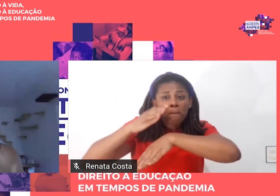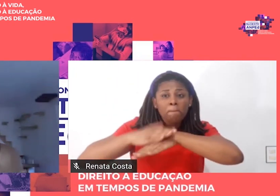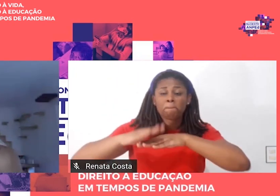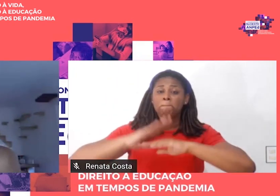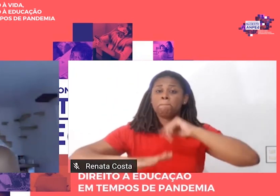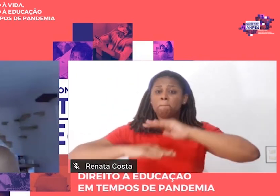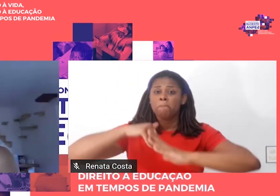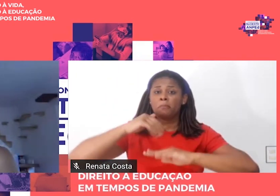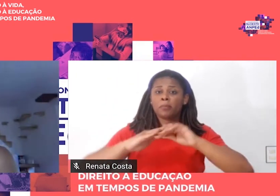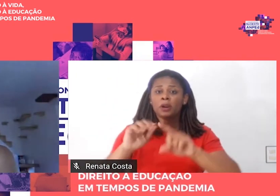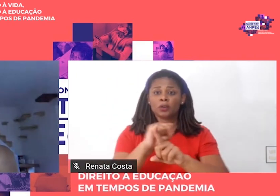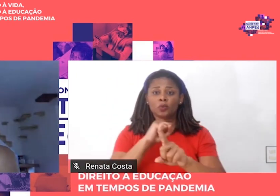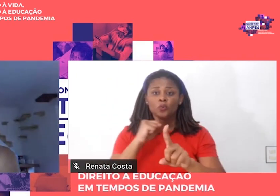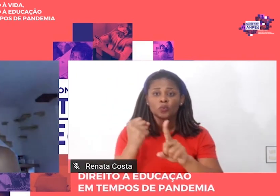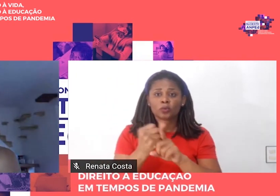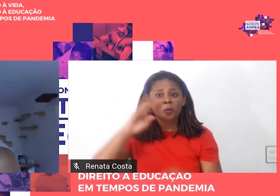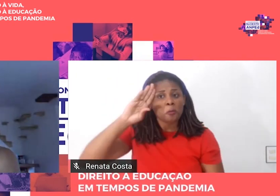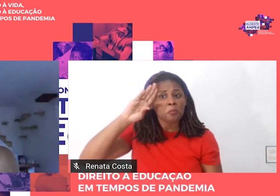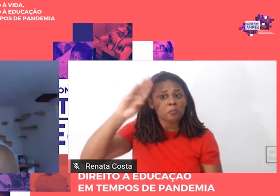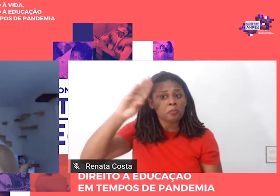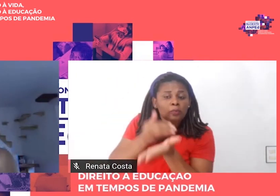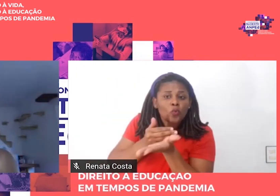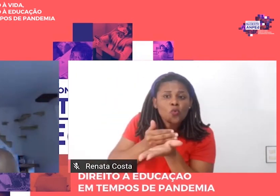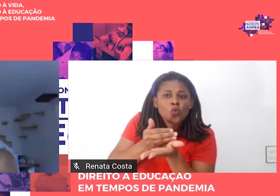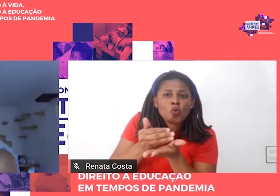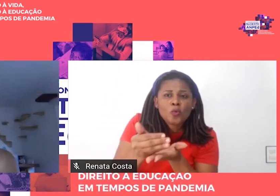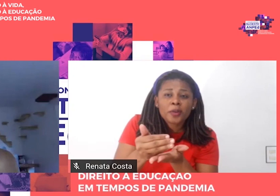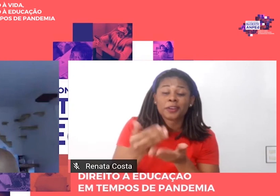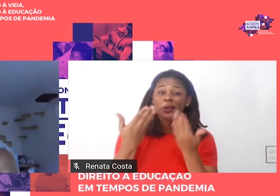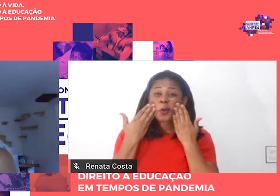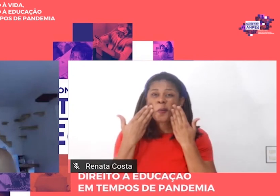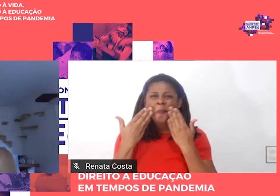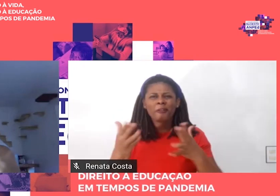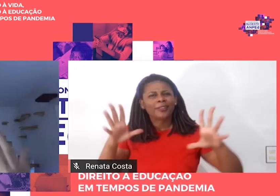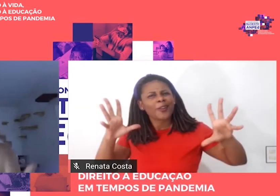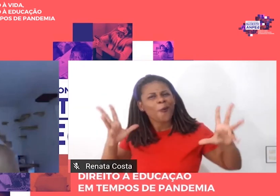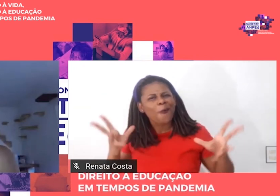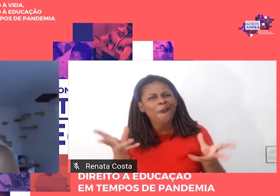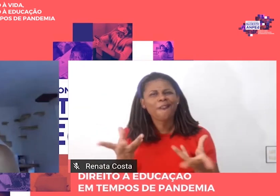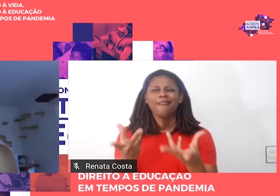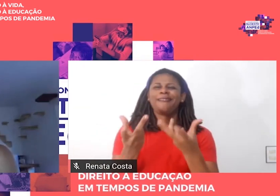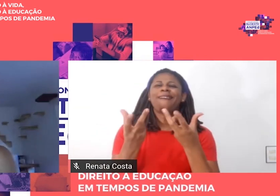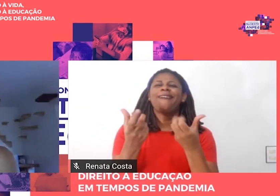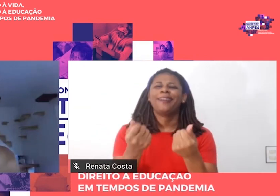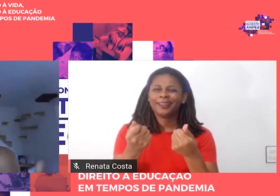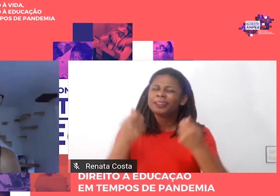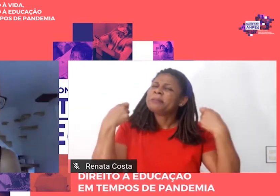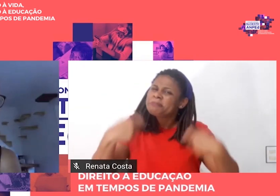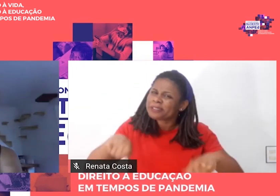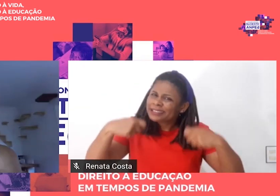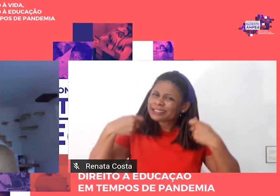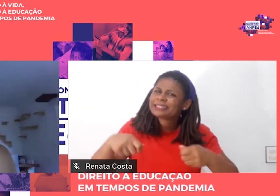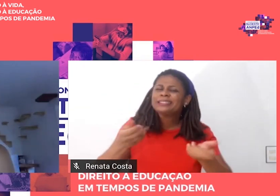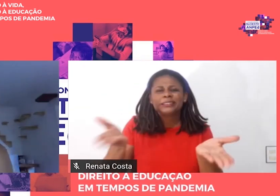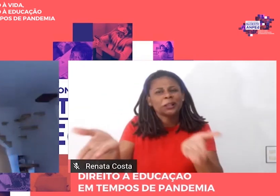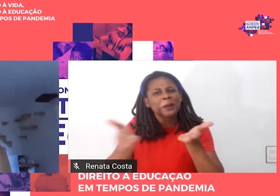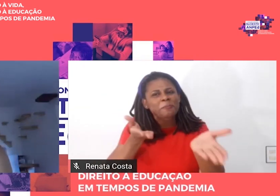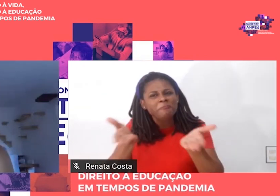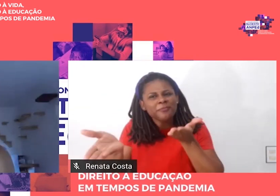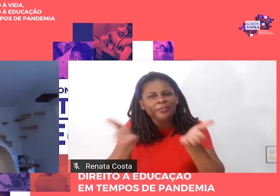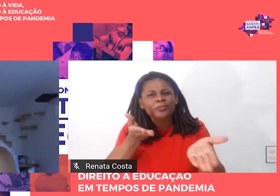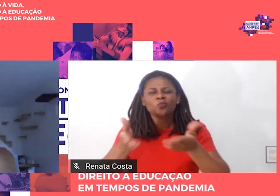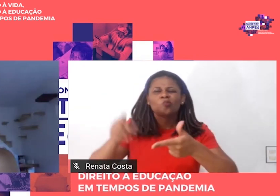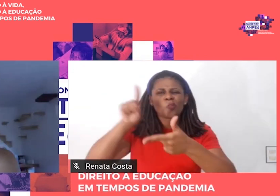e sofre uma alteração qualitativa, ponto de chegada, pela mediação dos momentos da problematização,